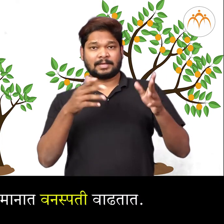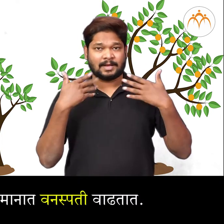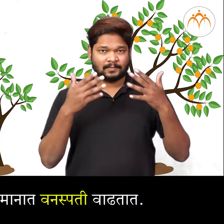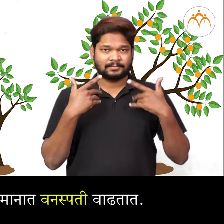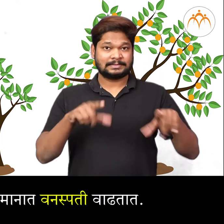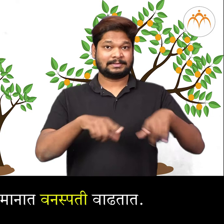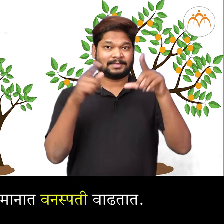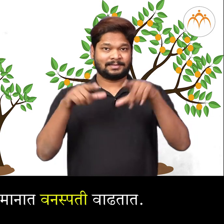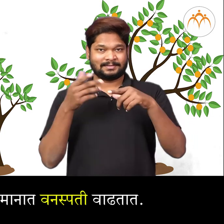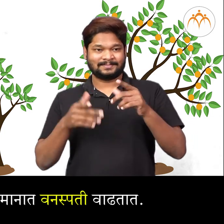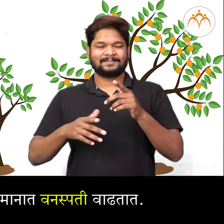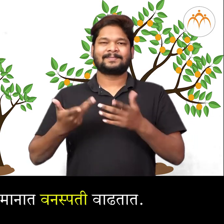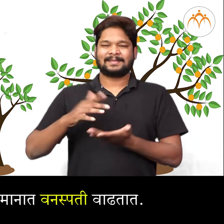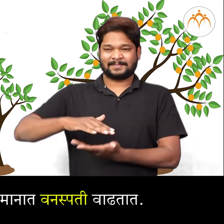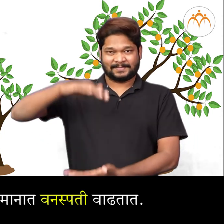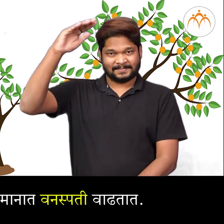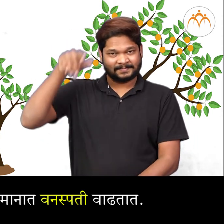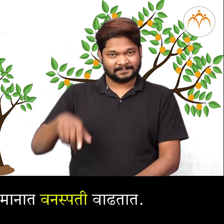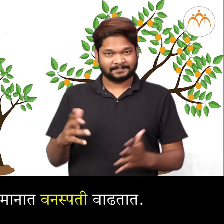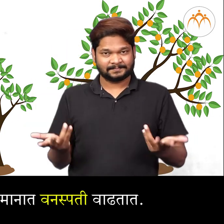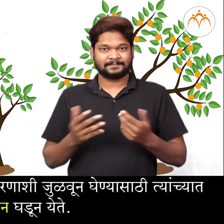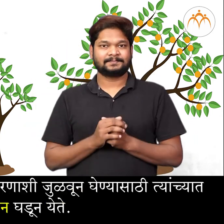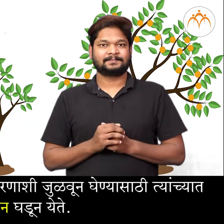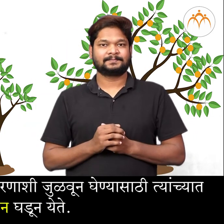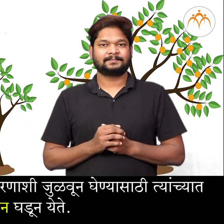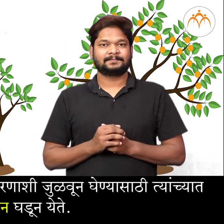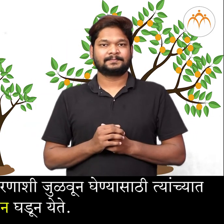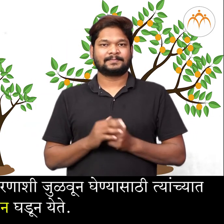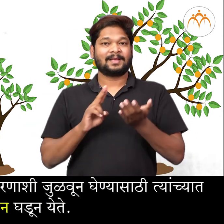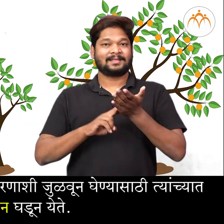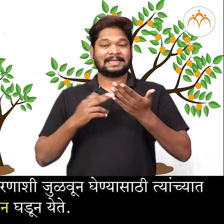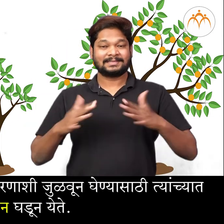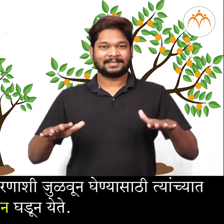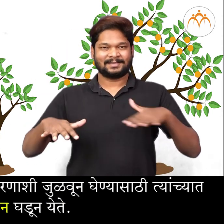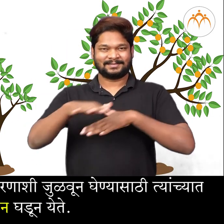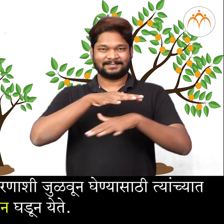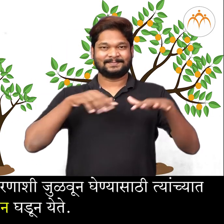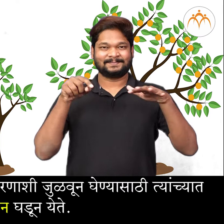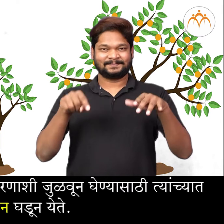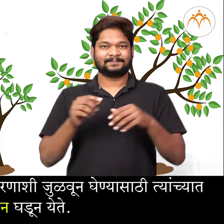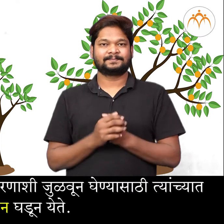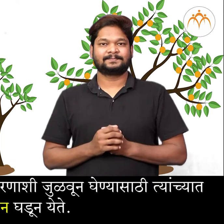वनस्पती वाडतात। आपलेया सभो तालचा वातावरानाशी जुलवुन घिने सठी,